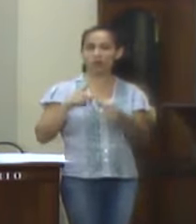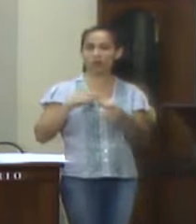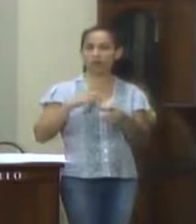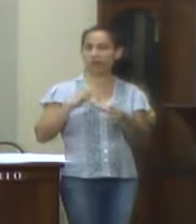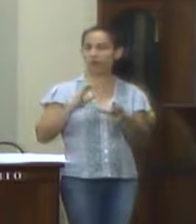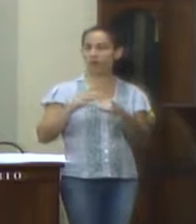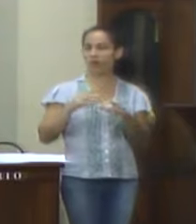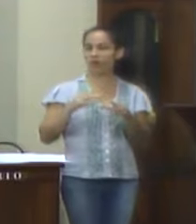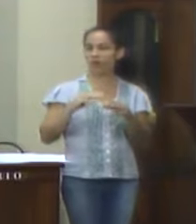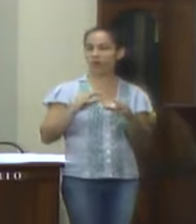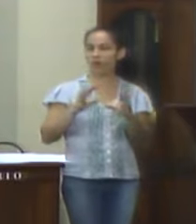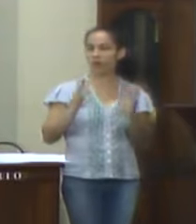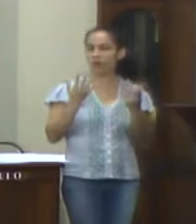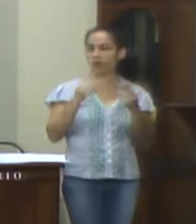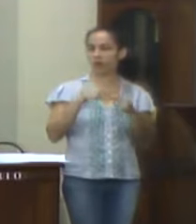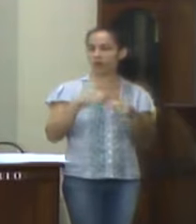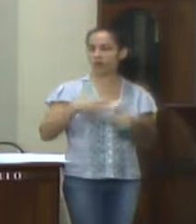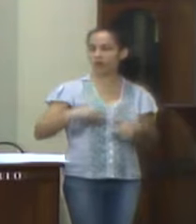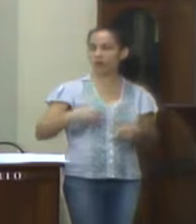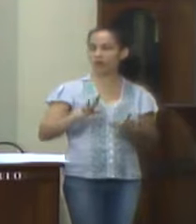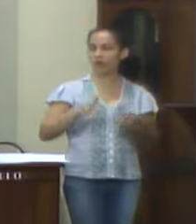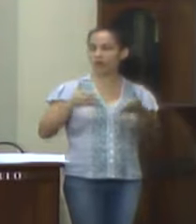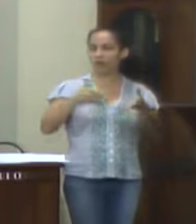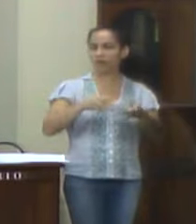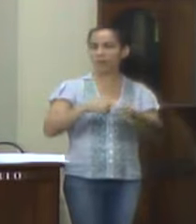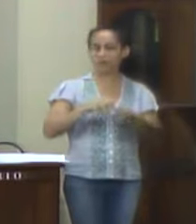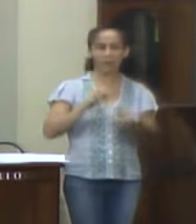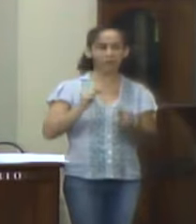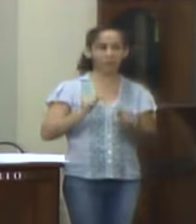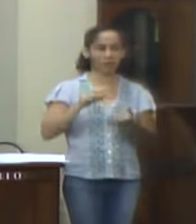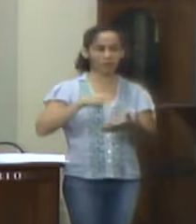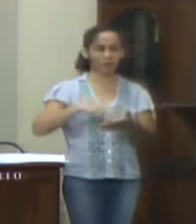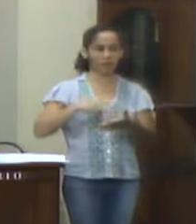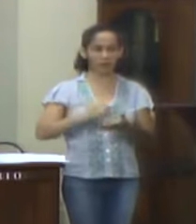festividade com o filho dele, ele já está vindo. Pode ler.